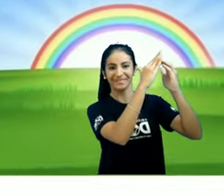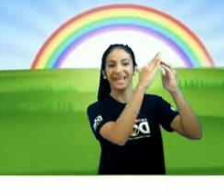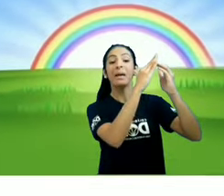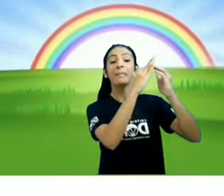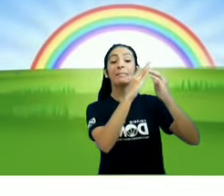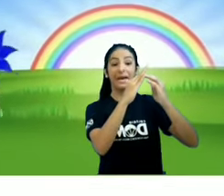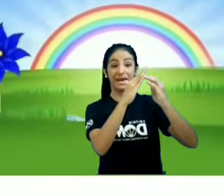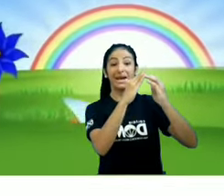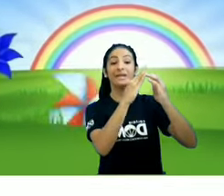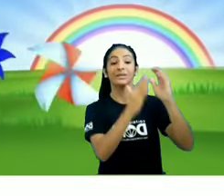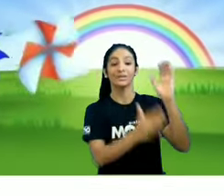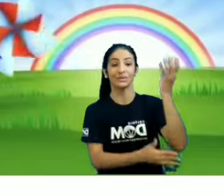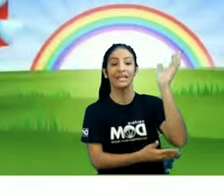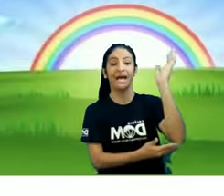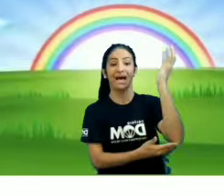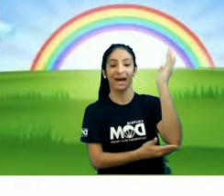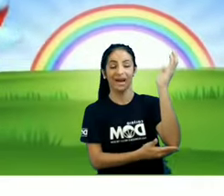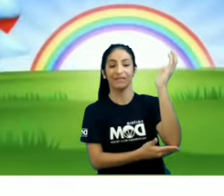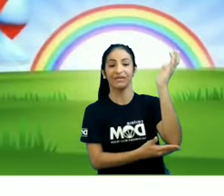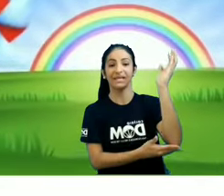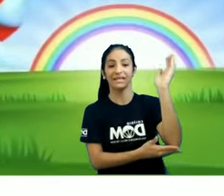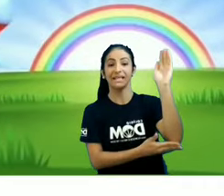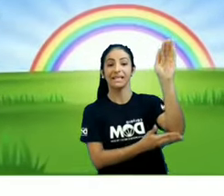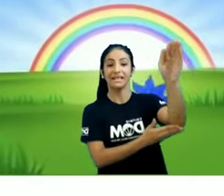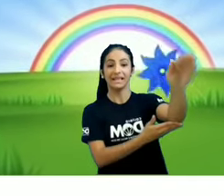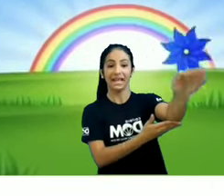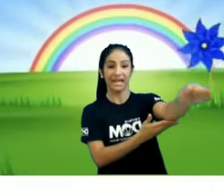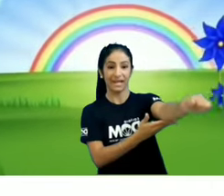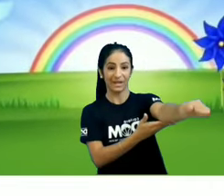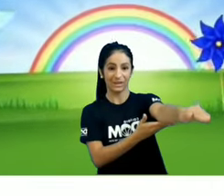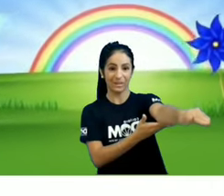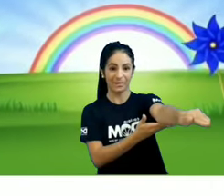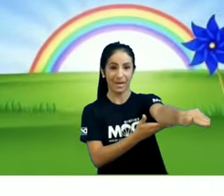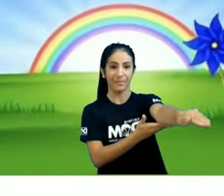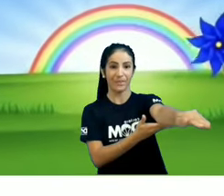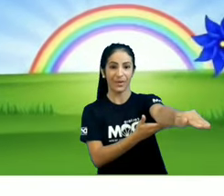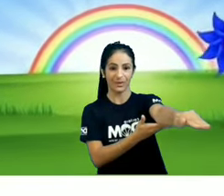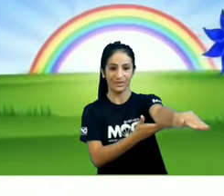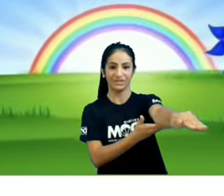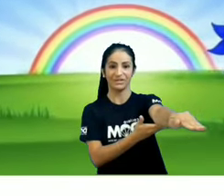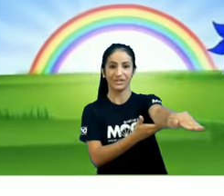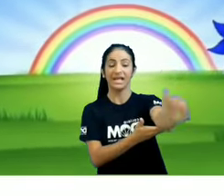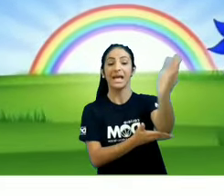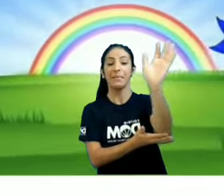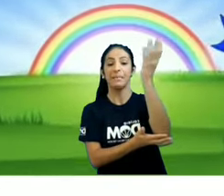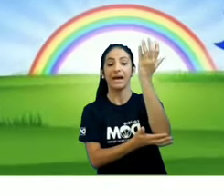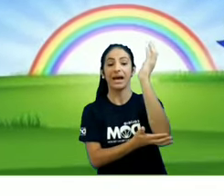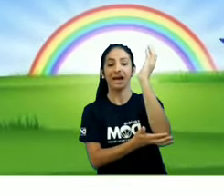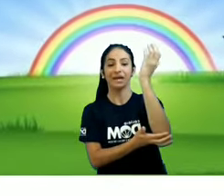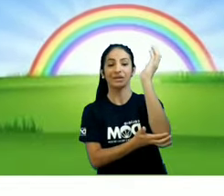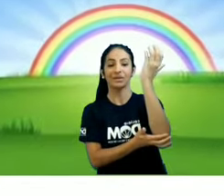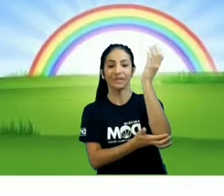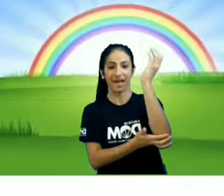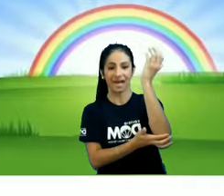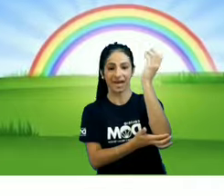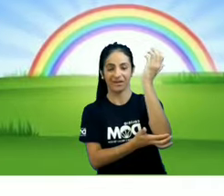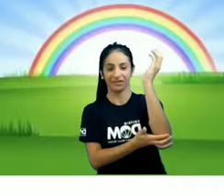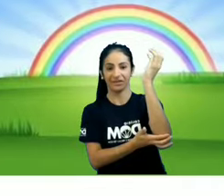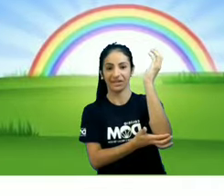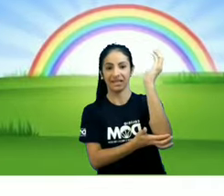Perto da árvore tem uma ponte Perto da árvore